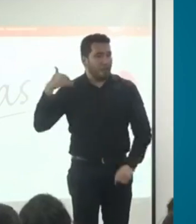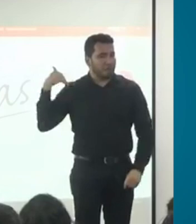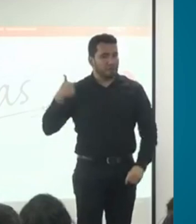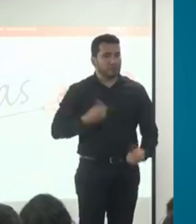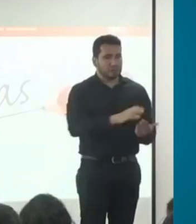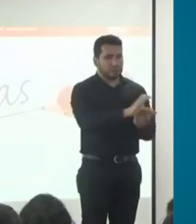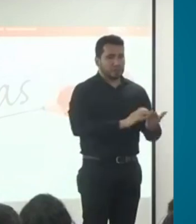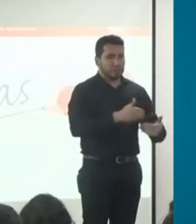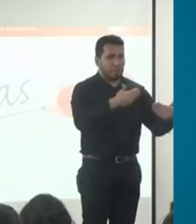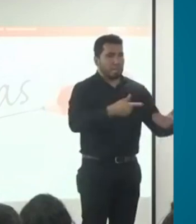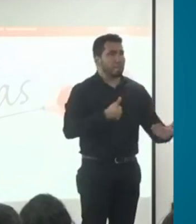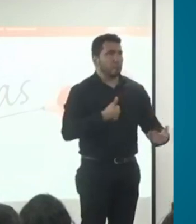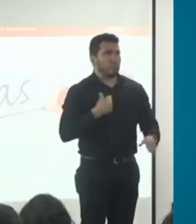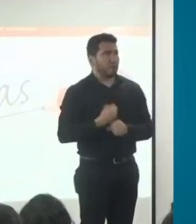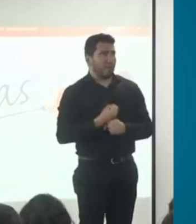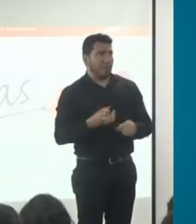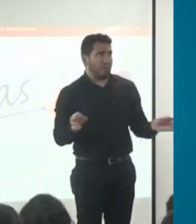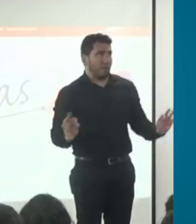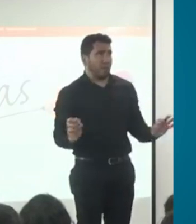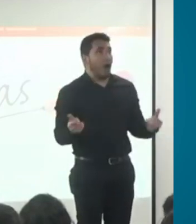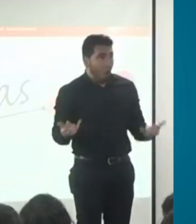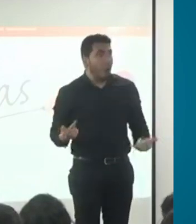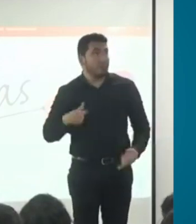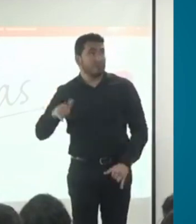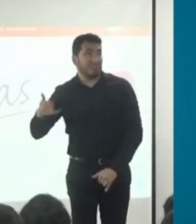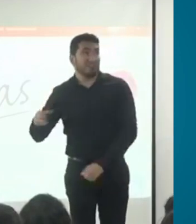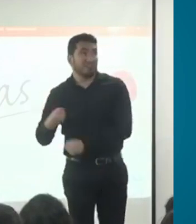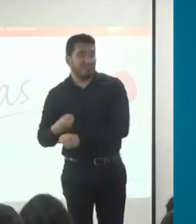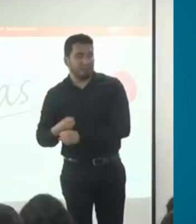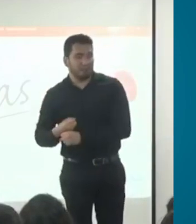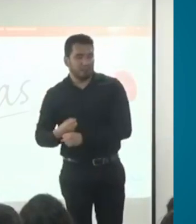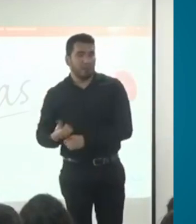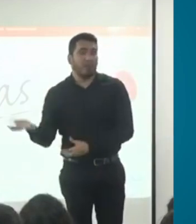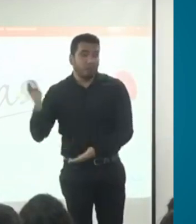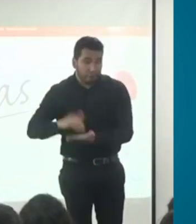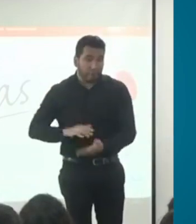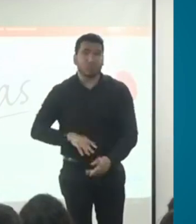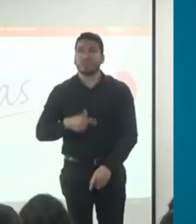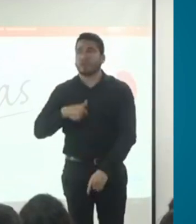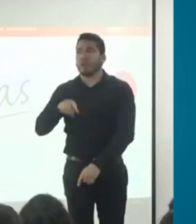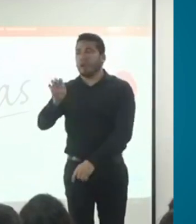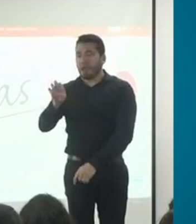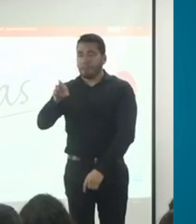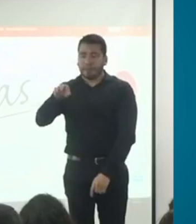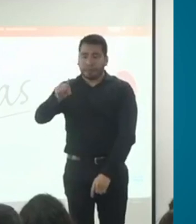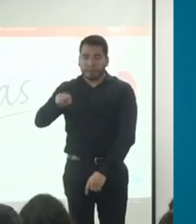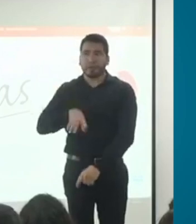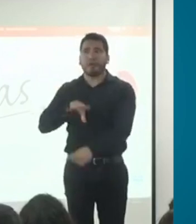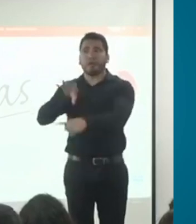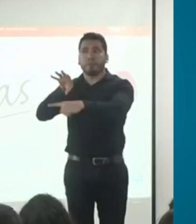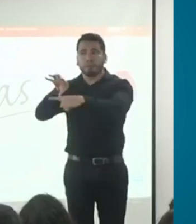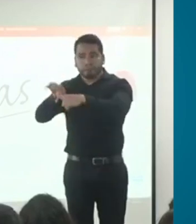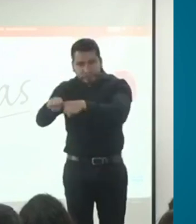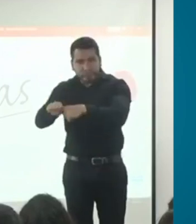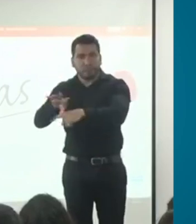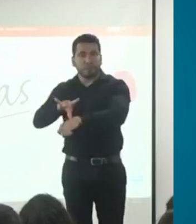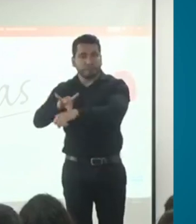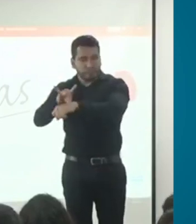no trabajaba, en fin, yo ya no tengo que ir a pedir una cita a la EPS ni más. Voy a la Secretaría de Salud de mi